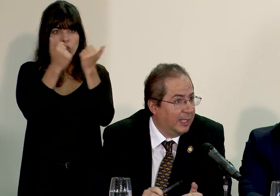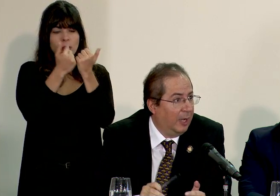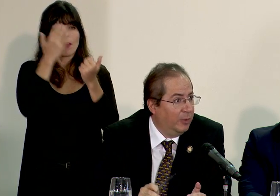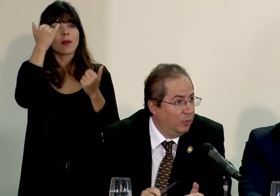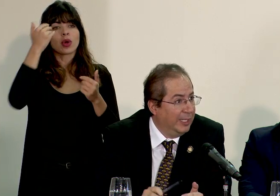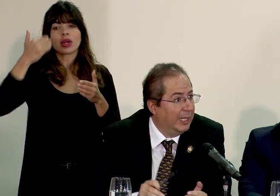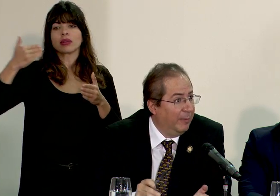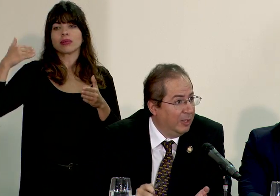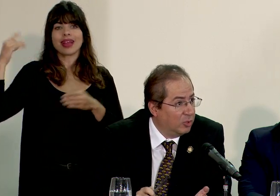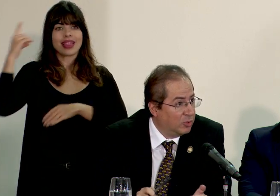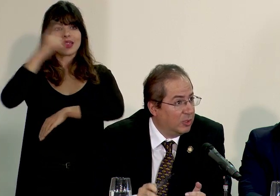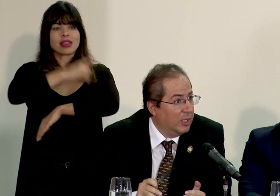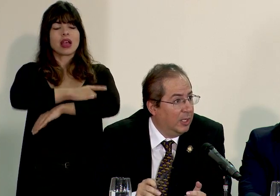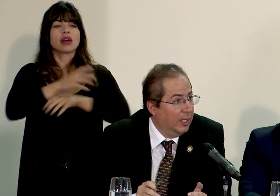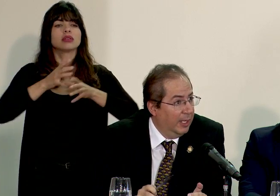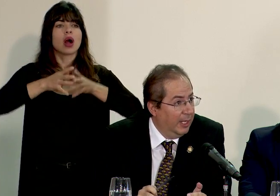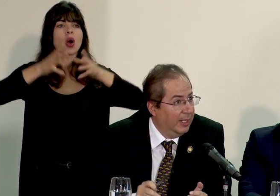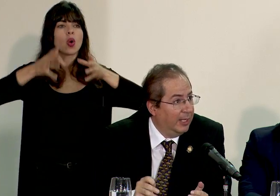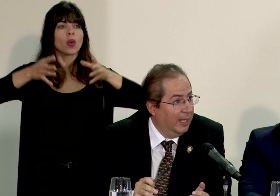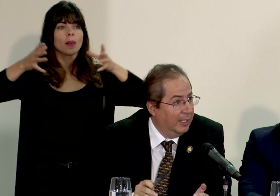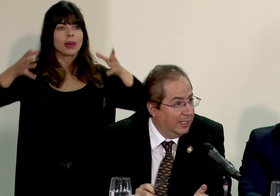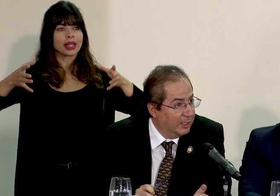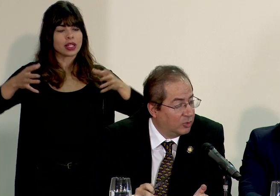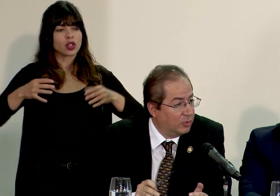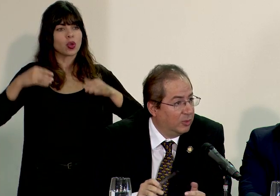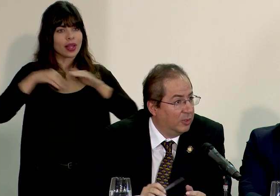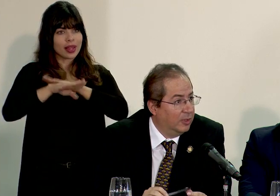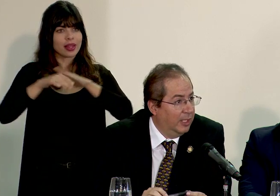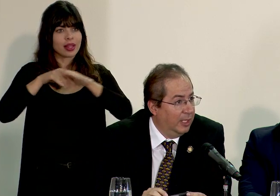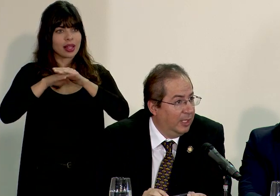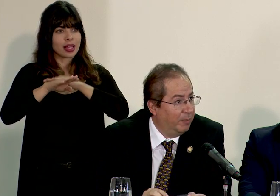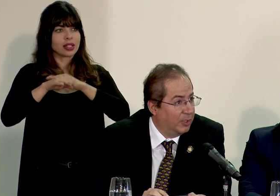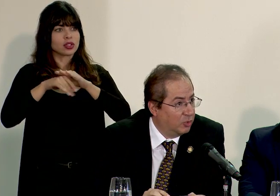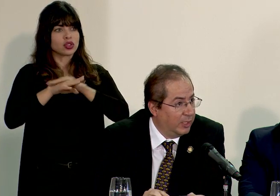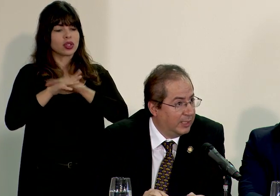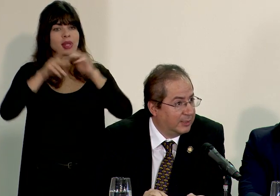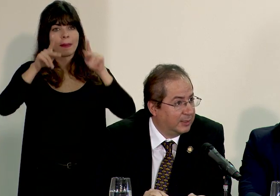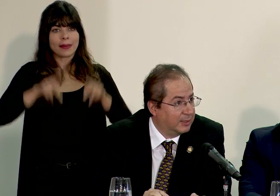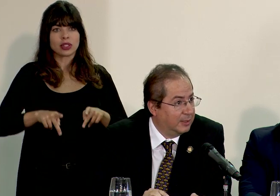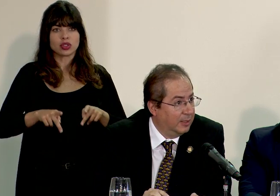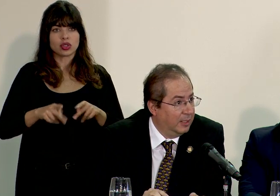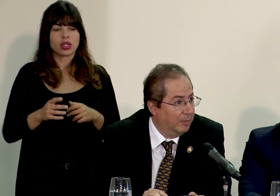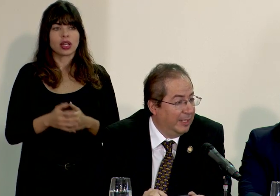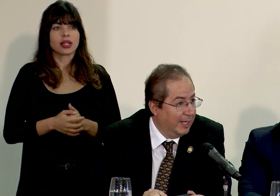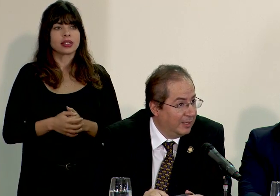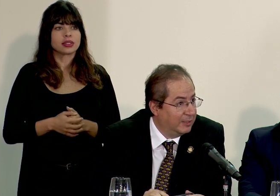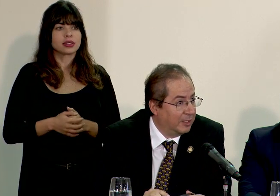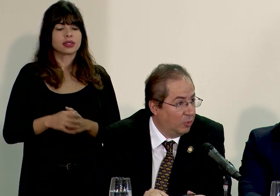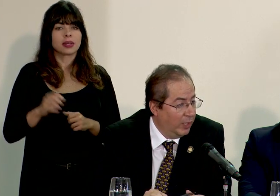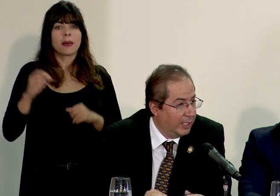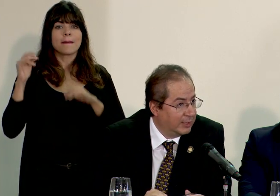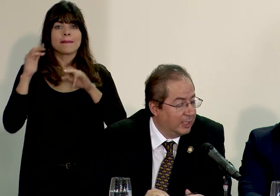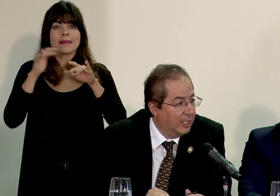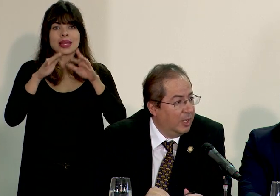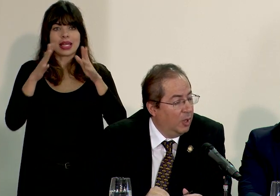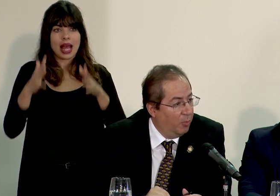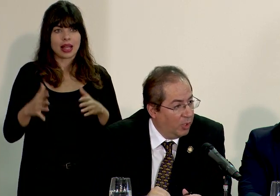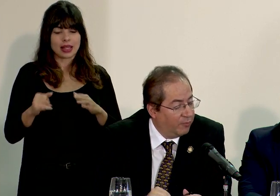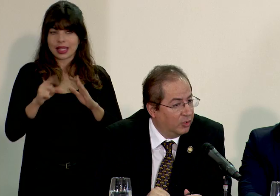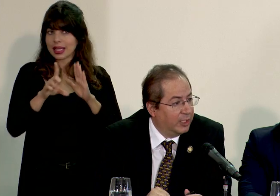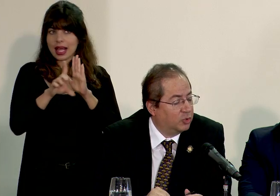días ha habido un incremento en el ingreso de personas migrantes irregulares